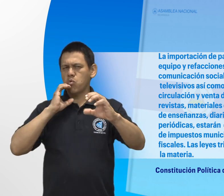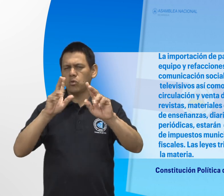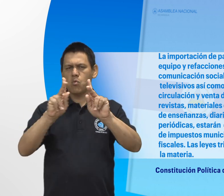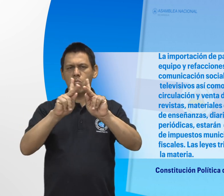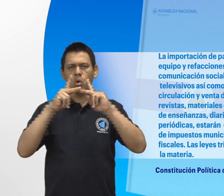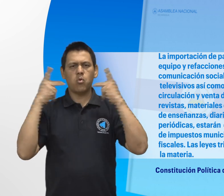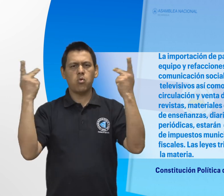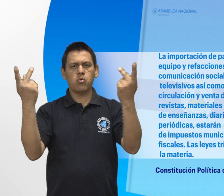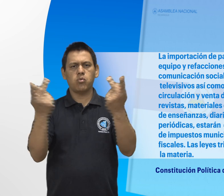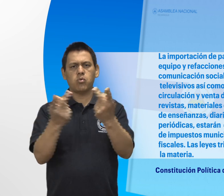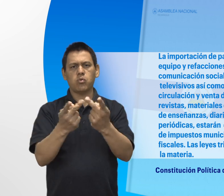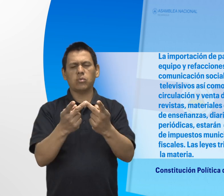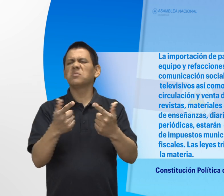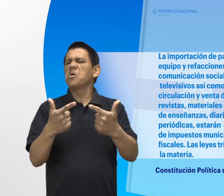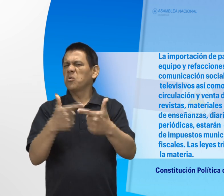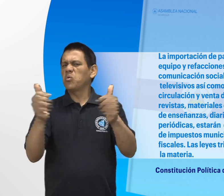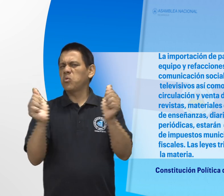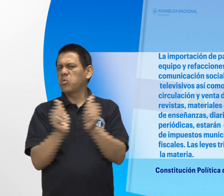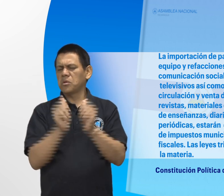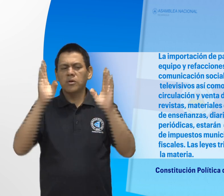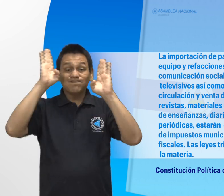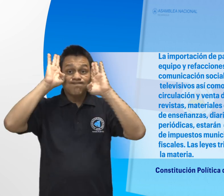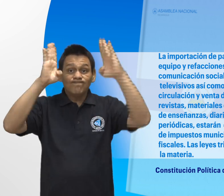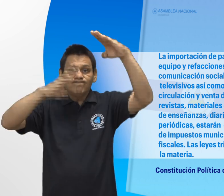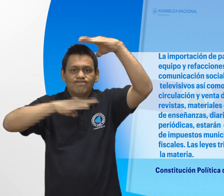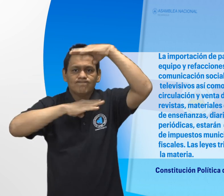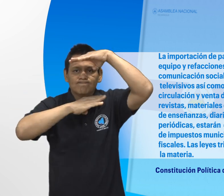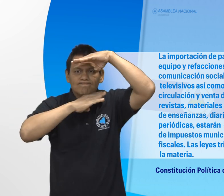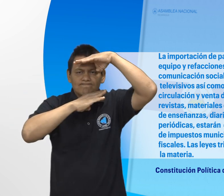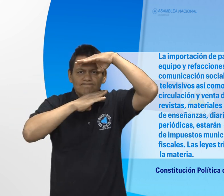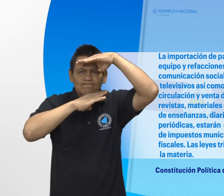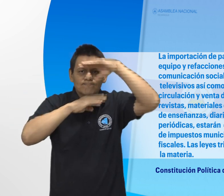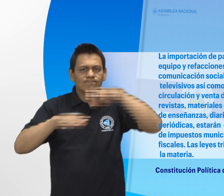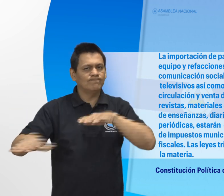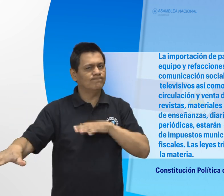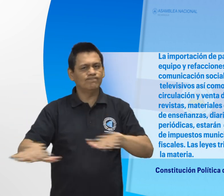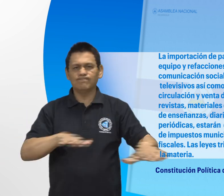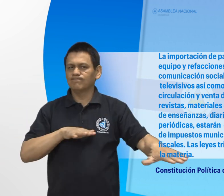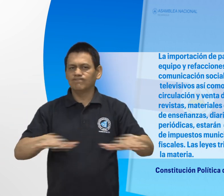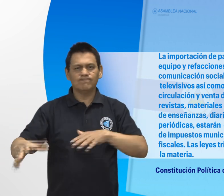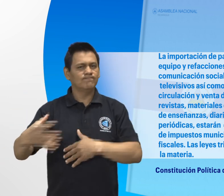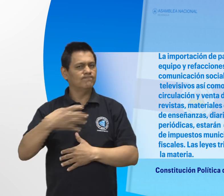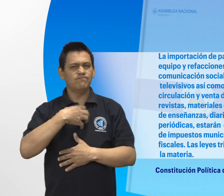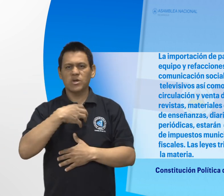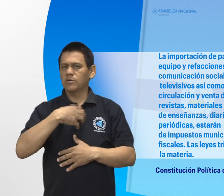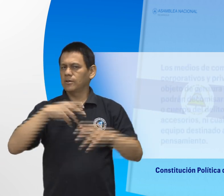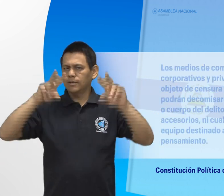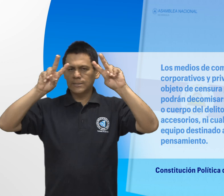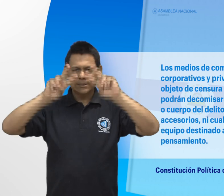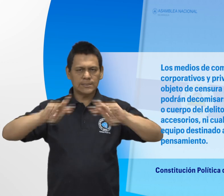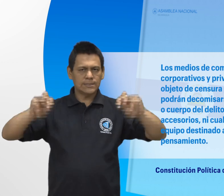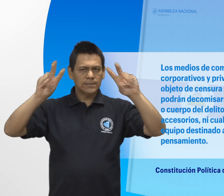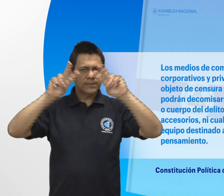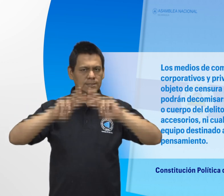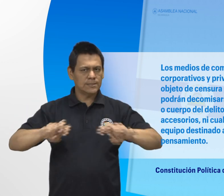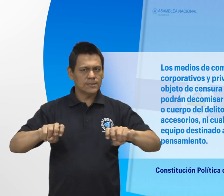regionales y fiscales Las leyes tributarias regularán la materia Los medios de